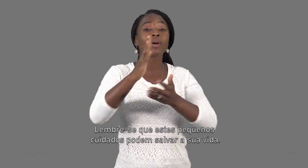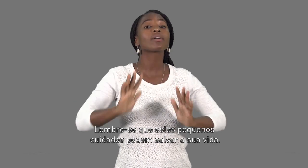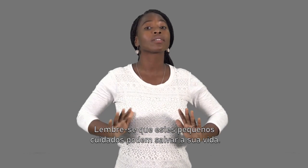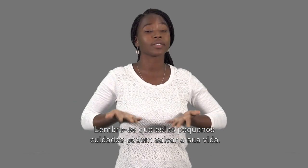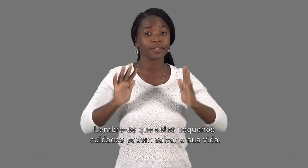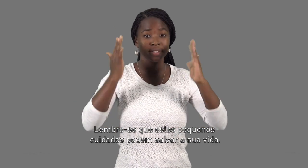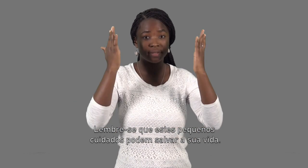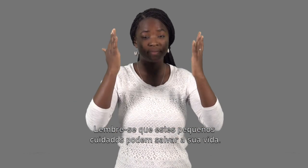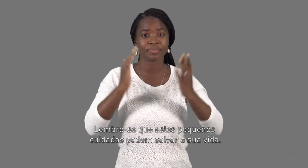sua vida.